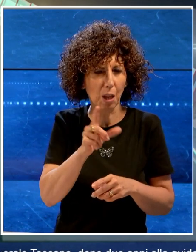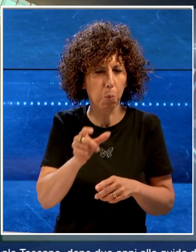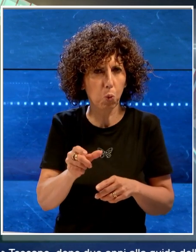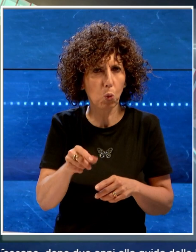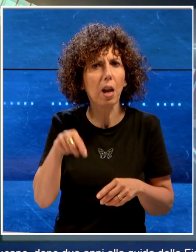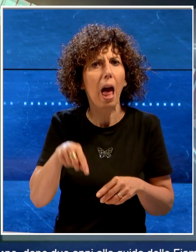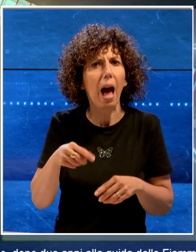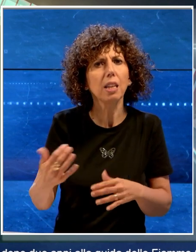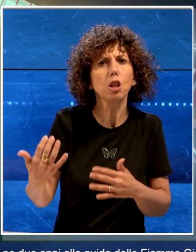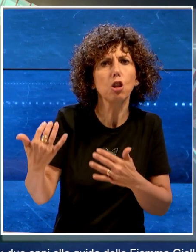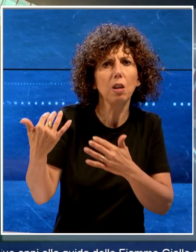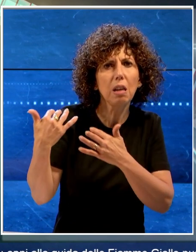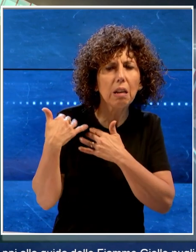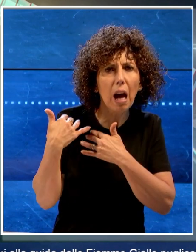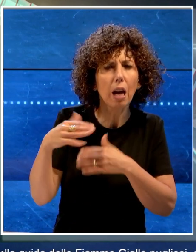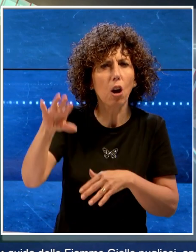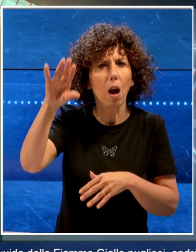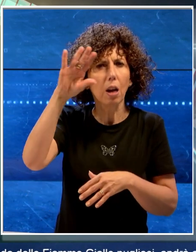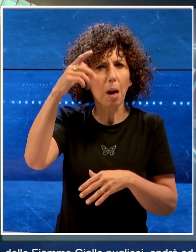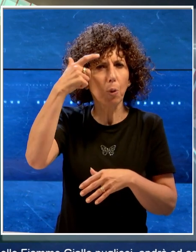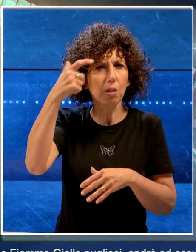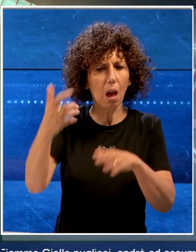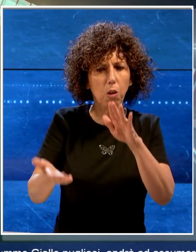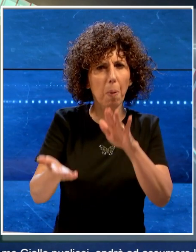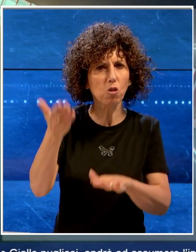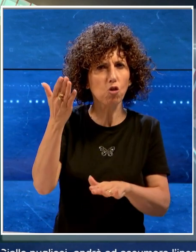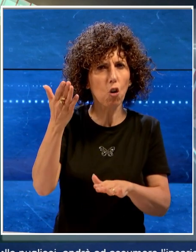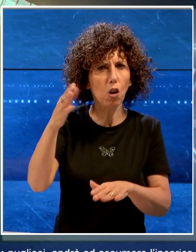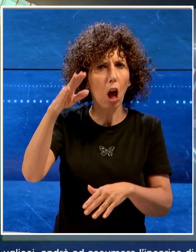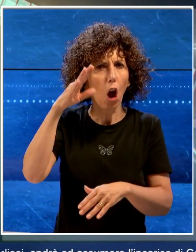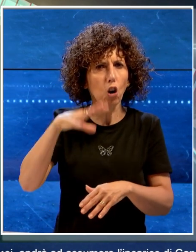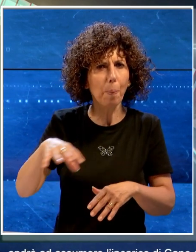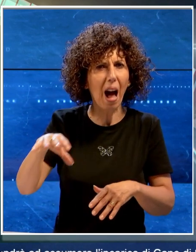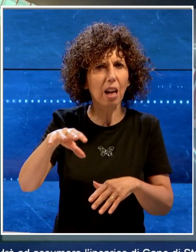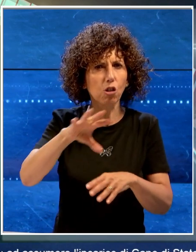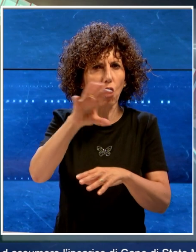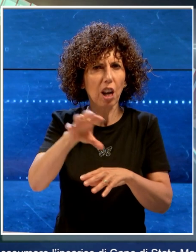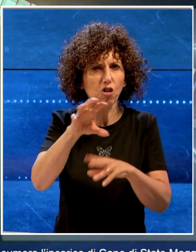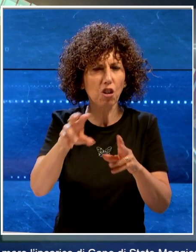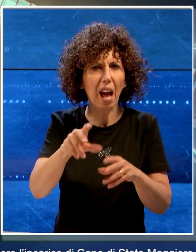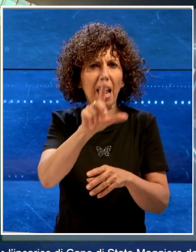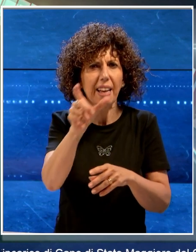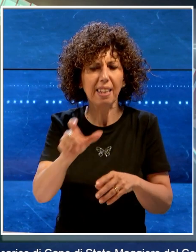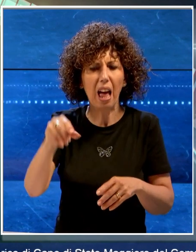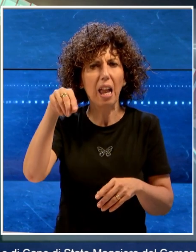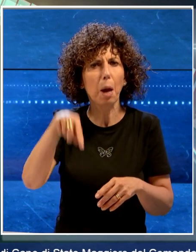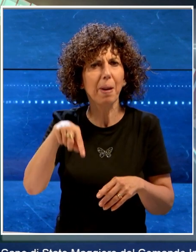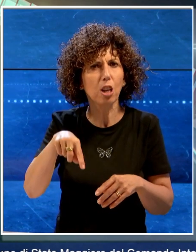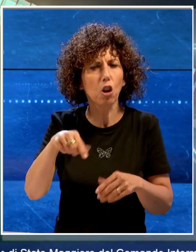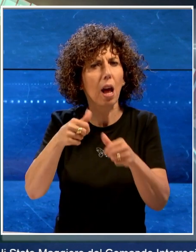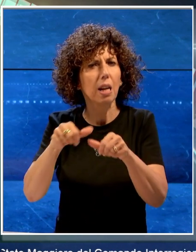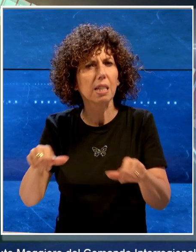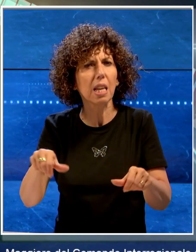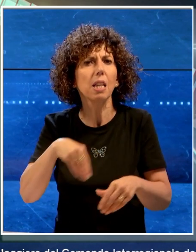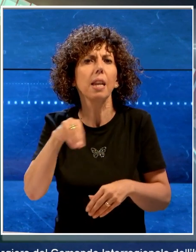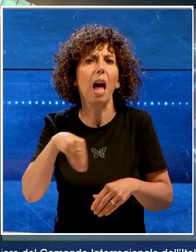andrà ad assumere l'incarico di capo di Stato Maggiore del comando interregionale dell'Italia meridionale con sede